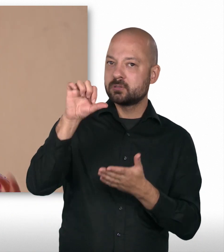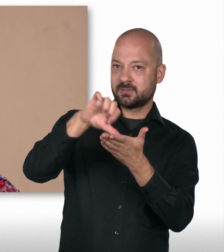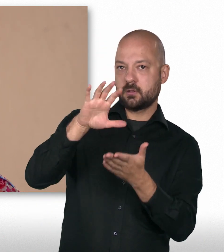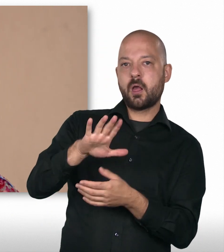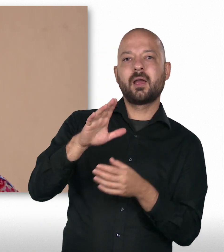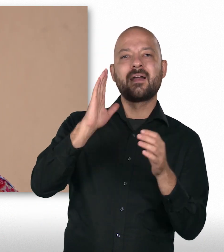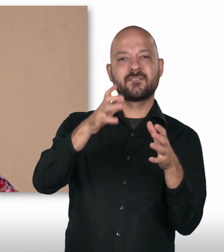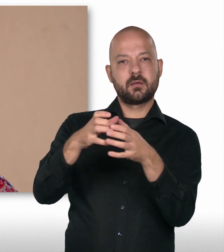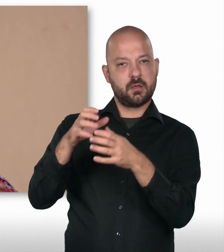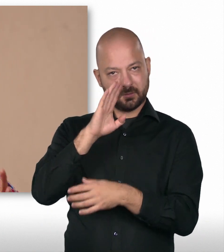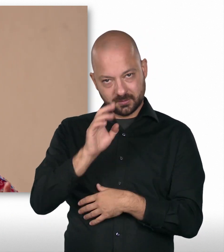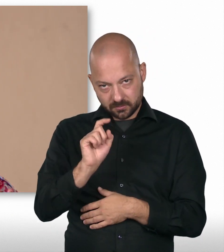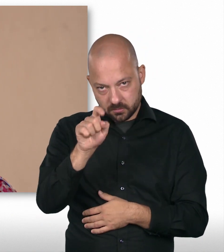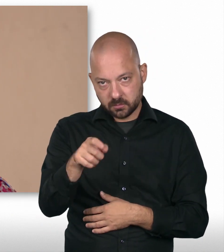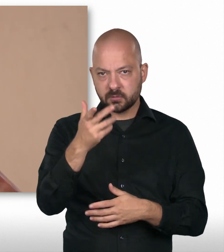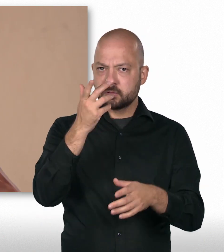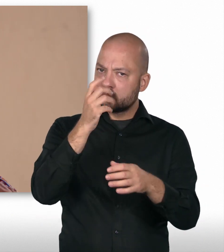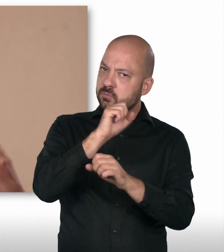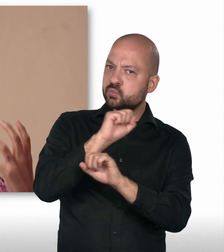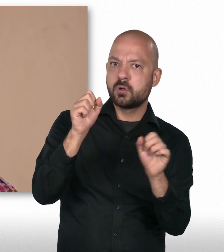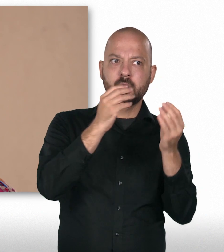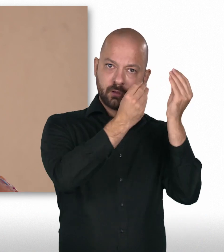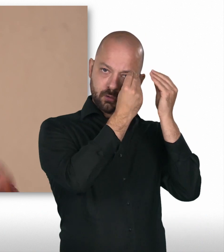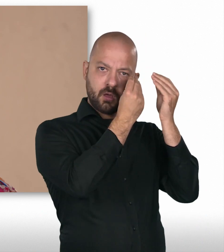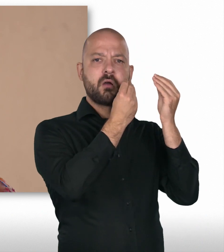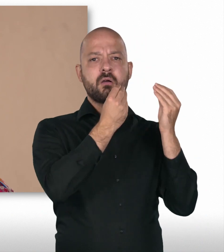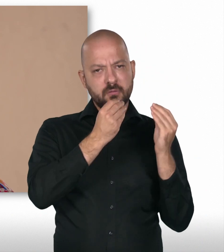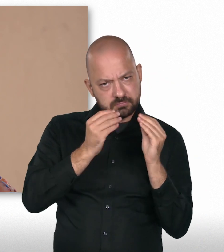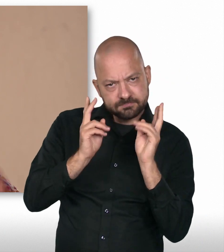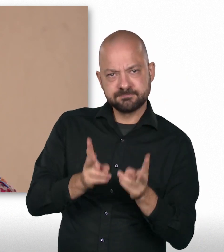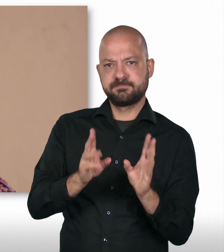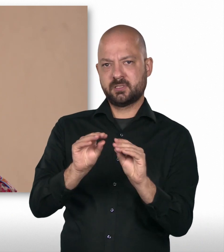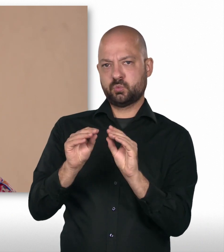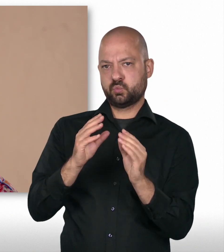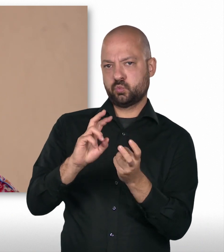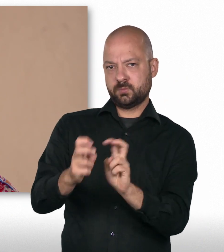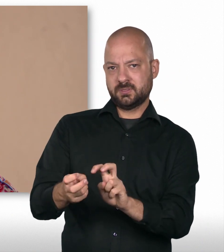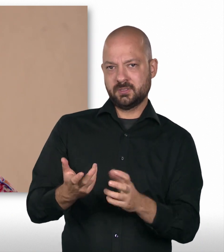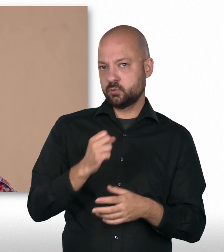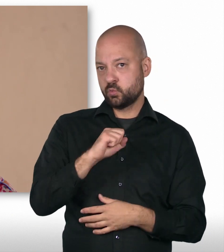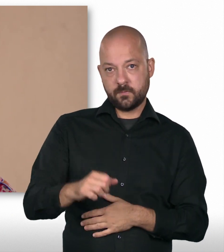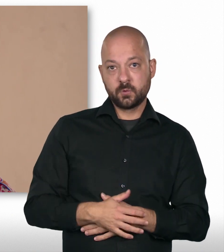direkt in der Zentrale, in Referaten, wo man quasi das, was man lernt, sofort anwenden kann und